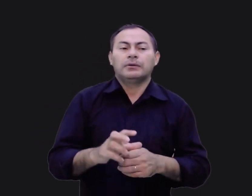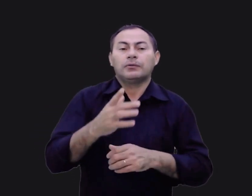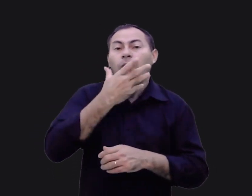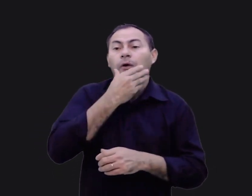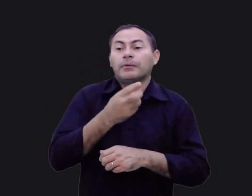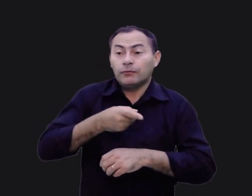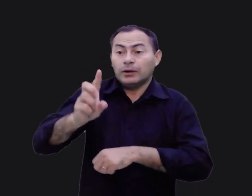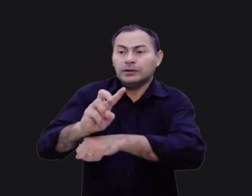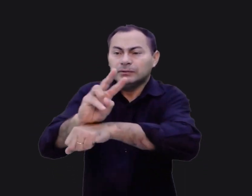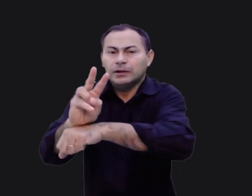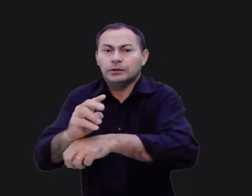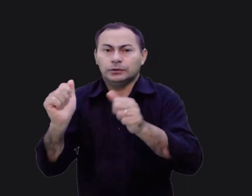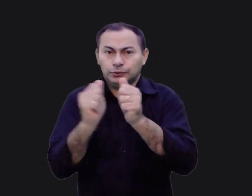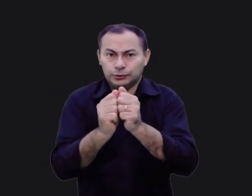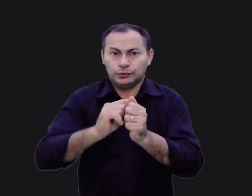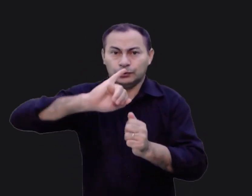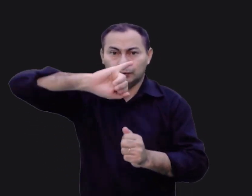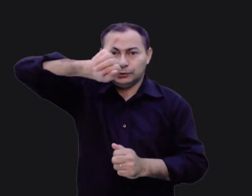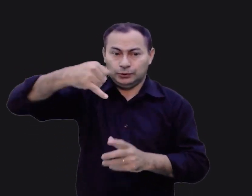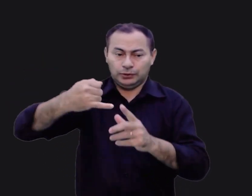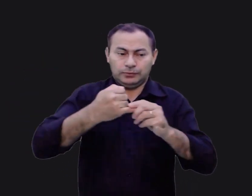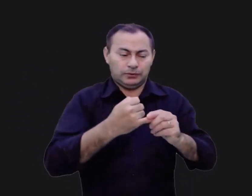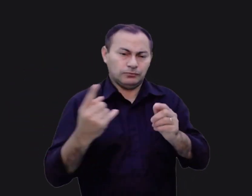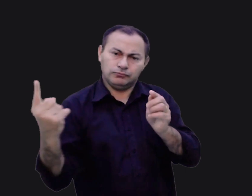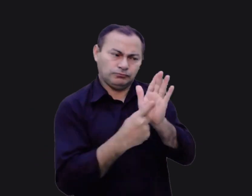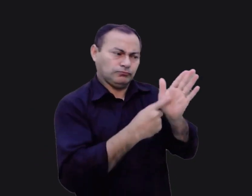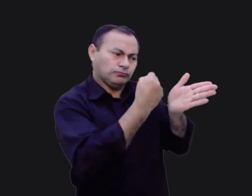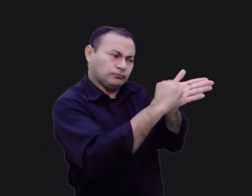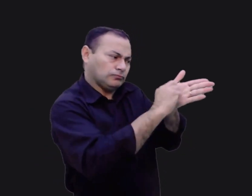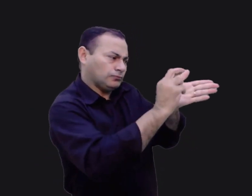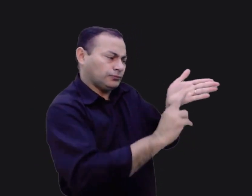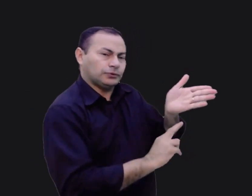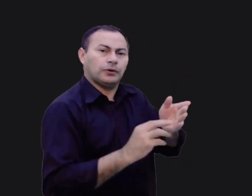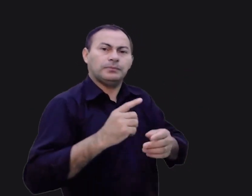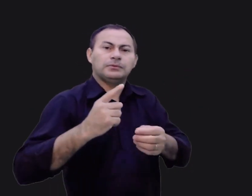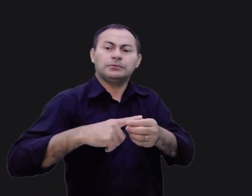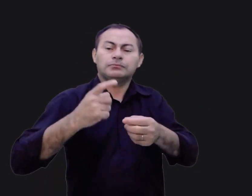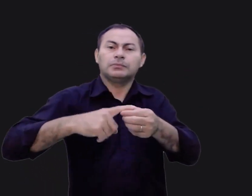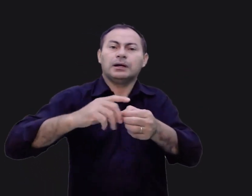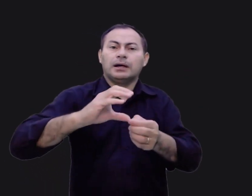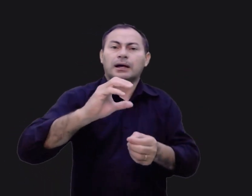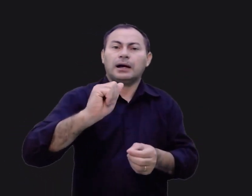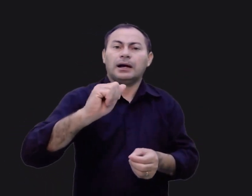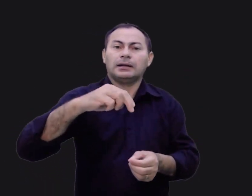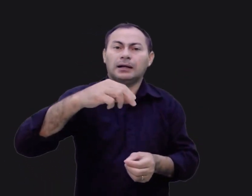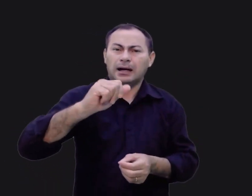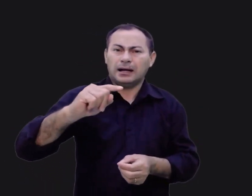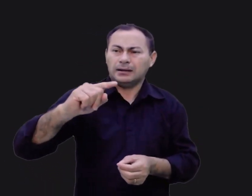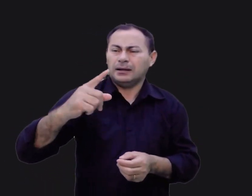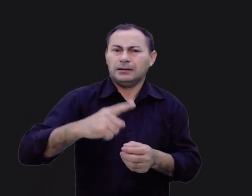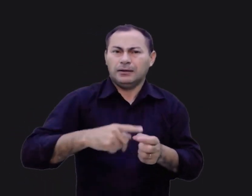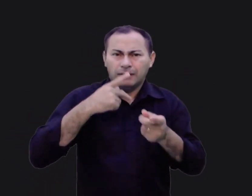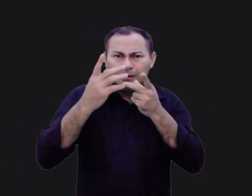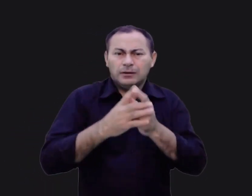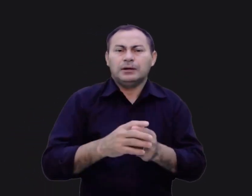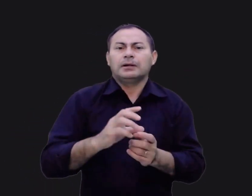espias que, junto com Josué, trouxeram um relatório positivo sobre Canaã? Pois é, Caleb nunca perdeu a sua